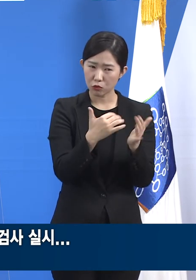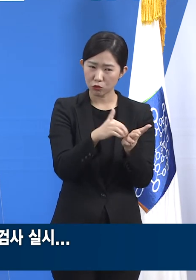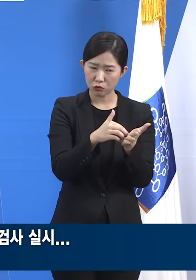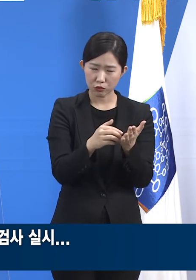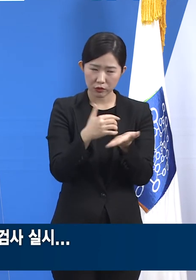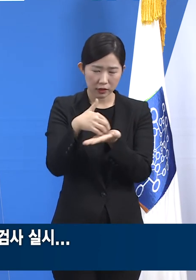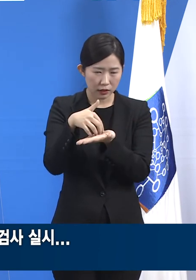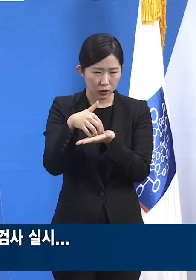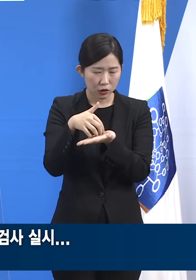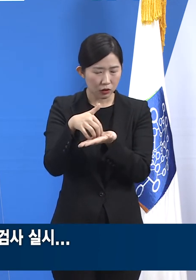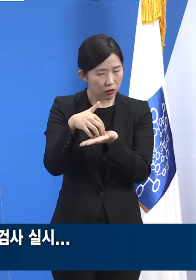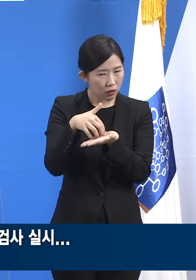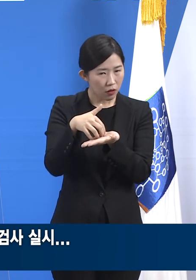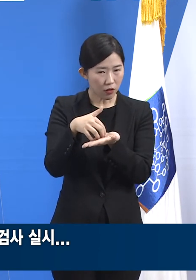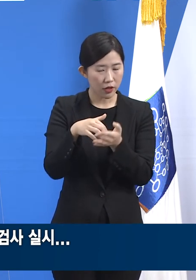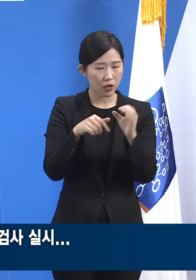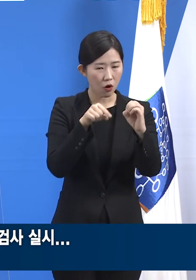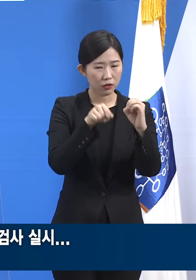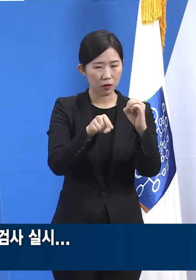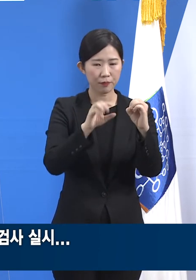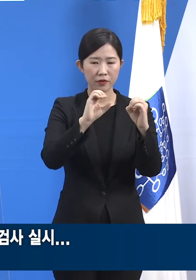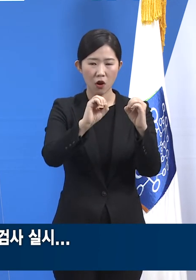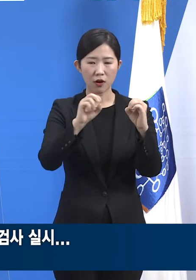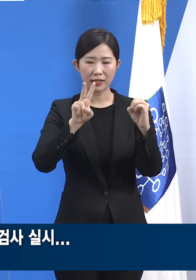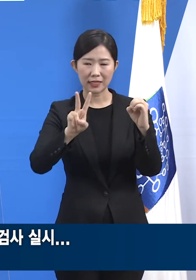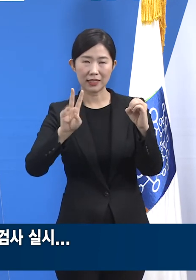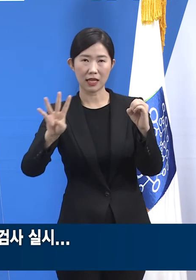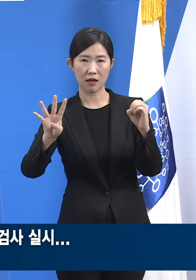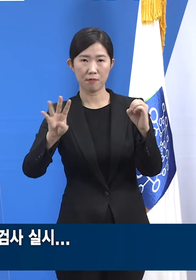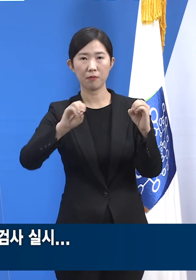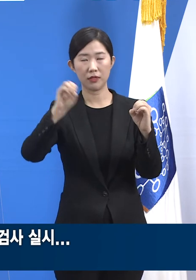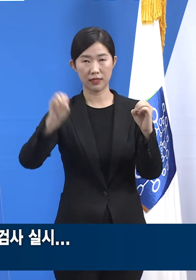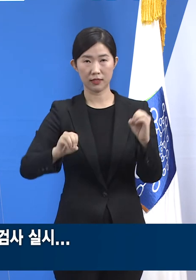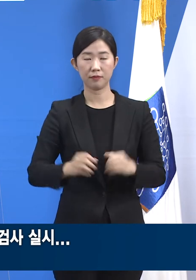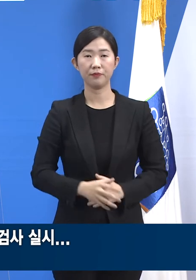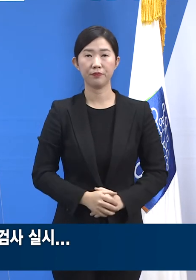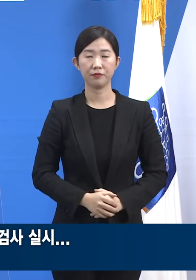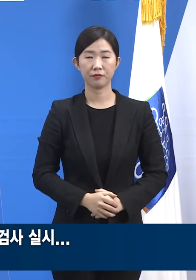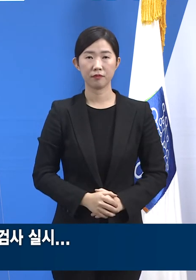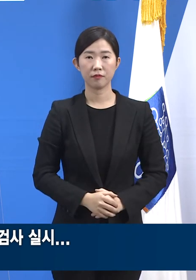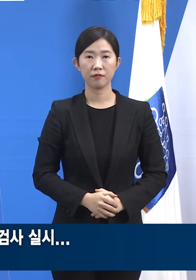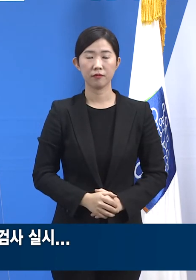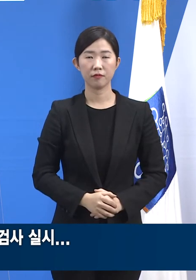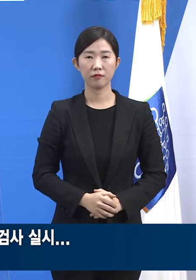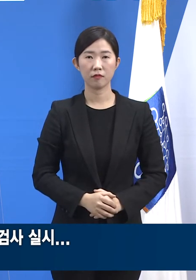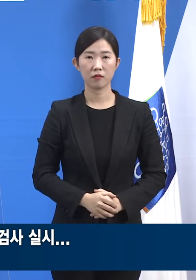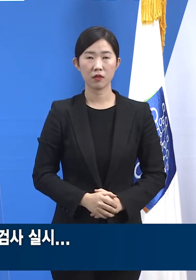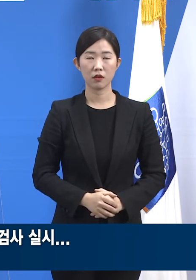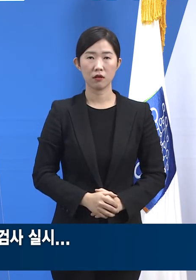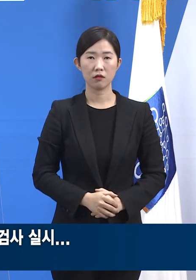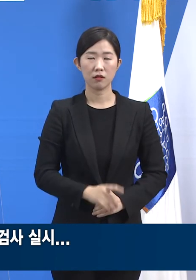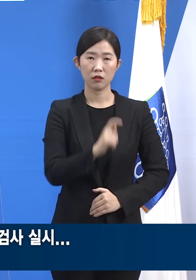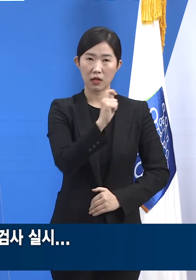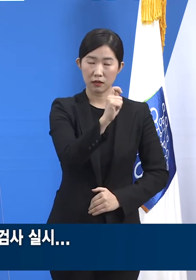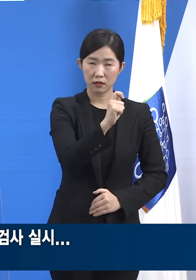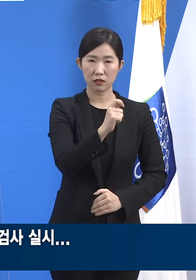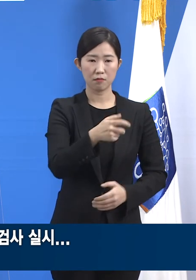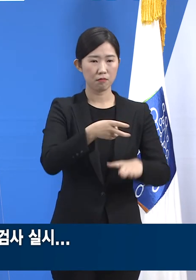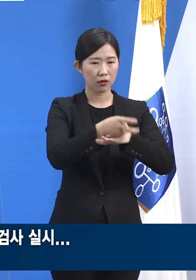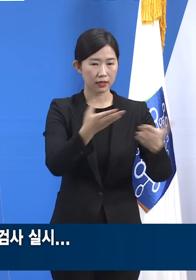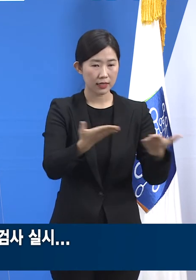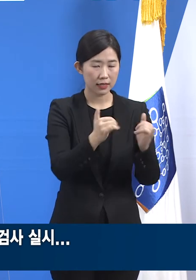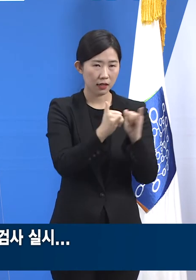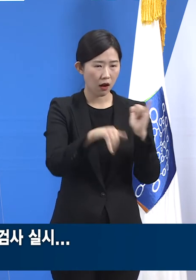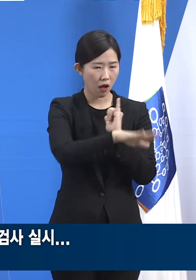0.024%입니다. 운수 종사자 전수검사를 통해 숨은